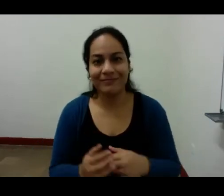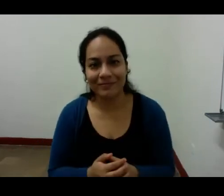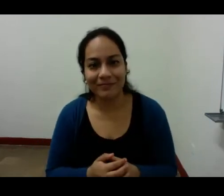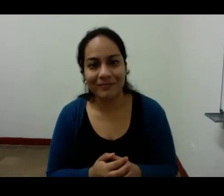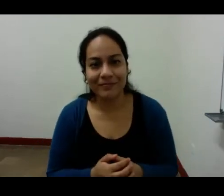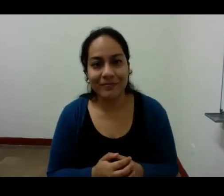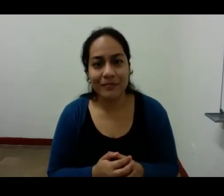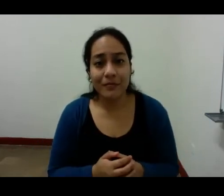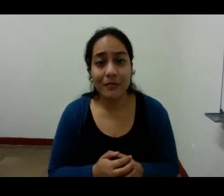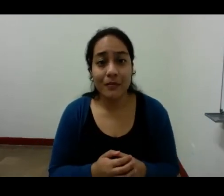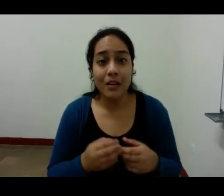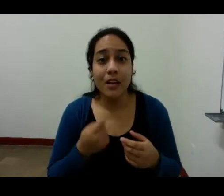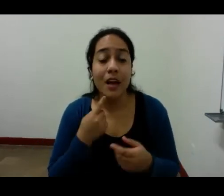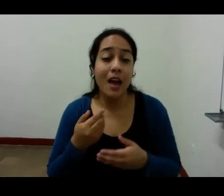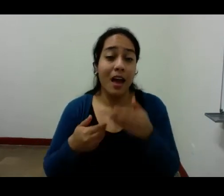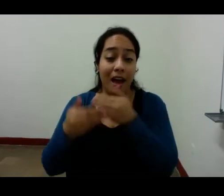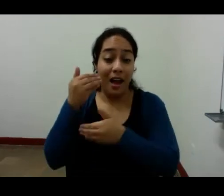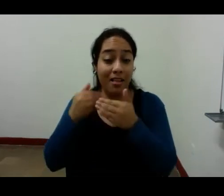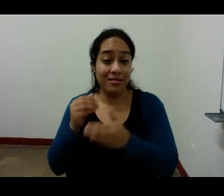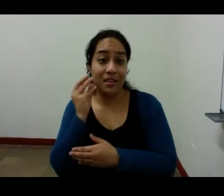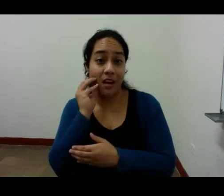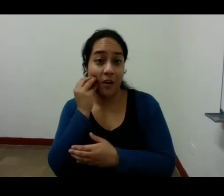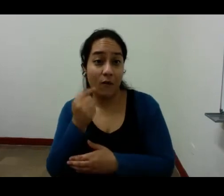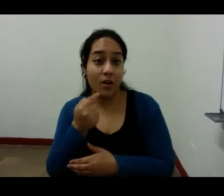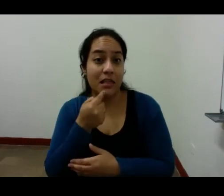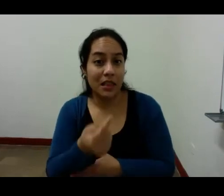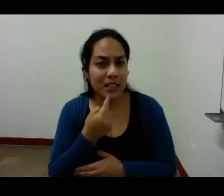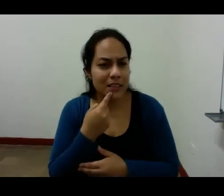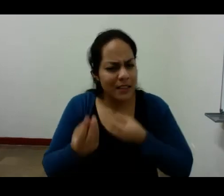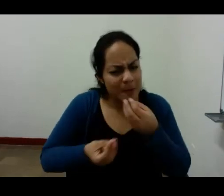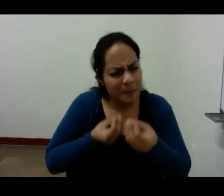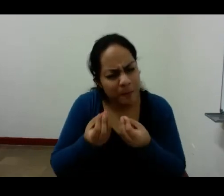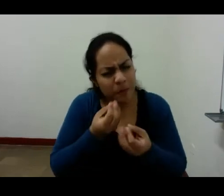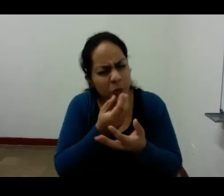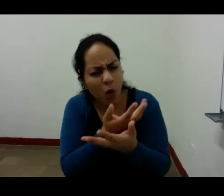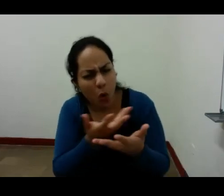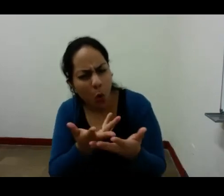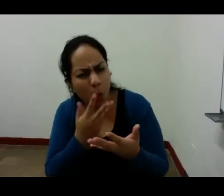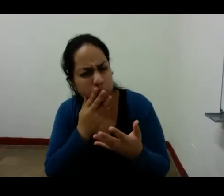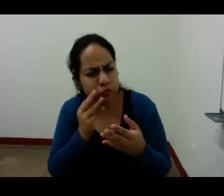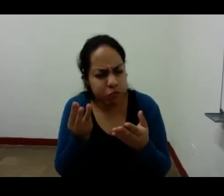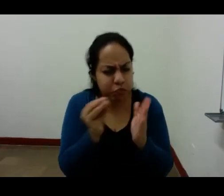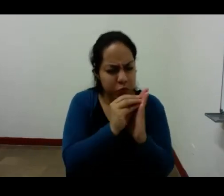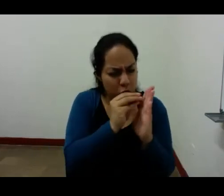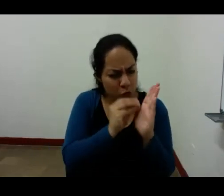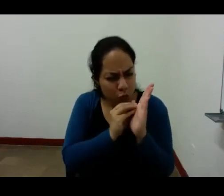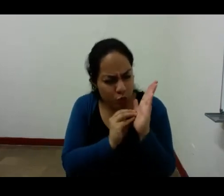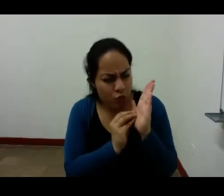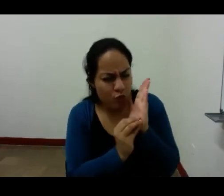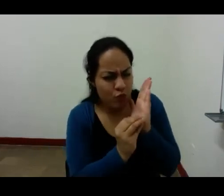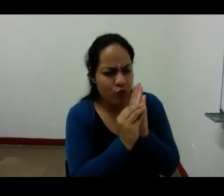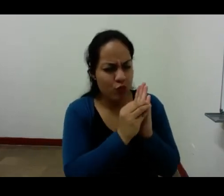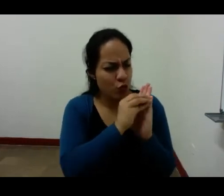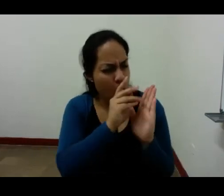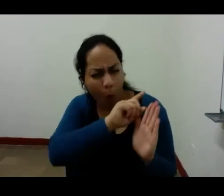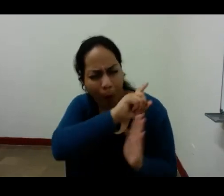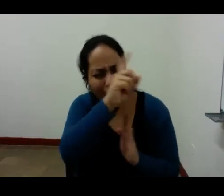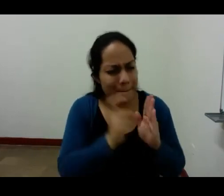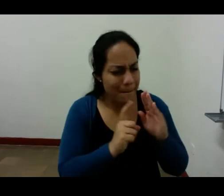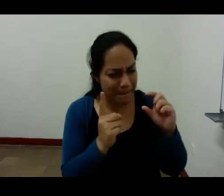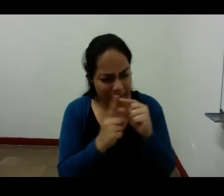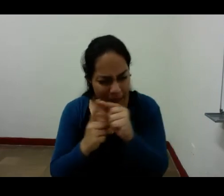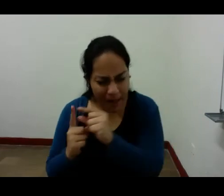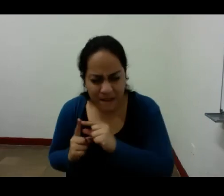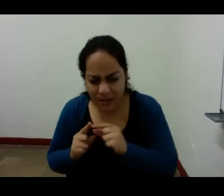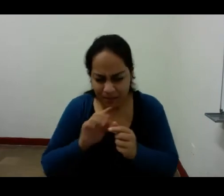virginia vol decía saturando cada átomo de las palabras eliminando